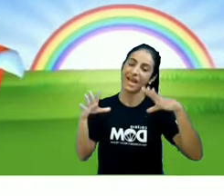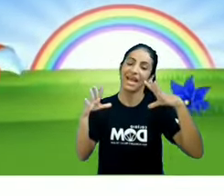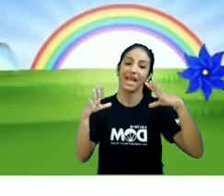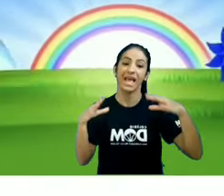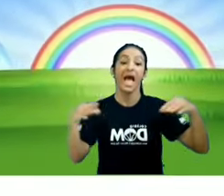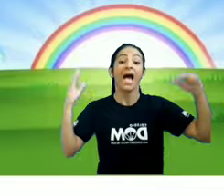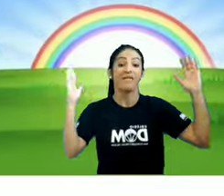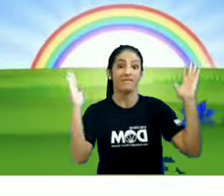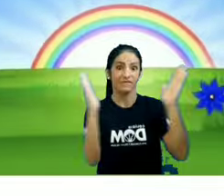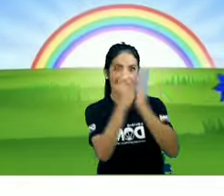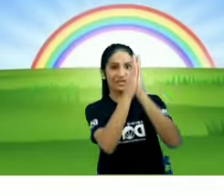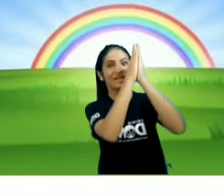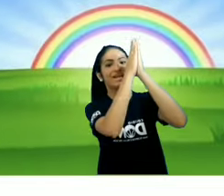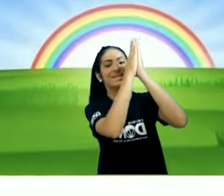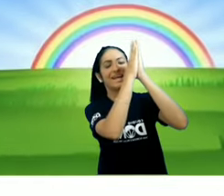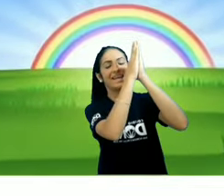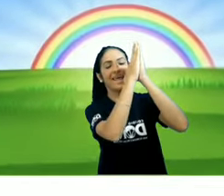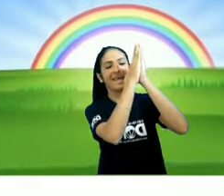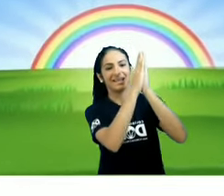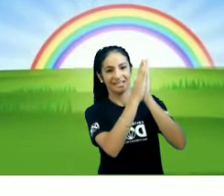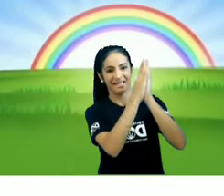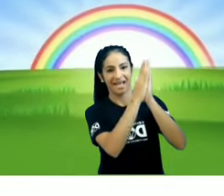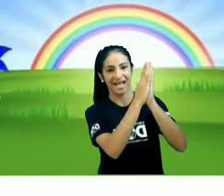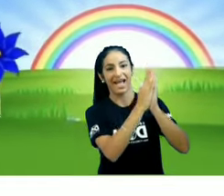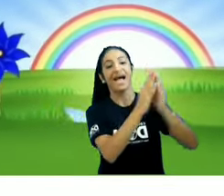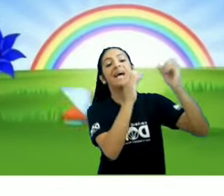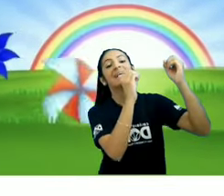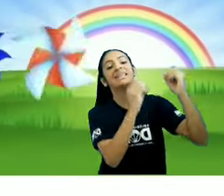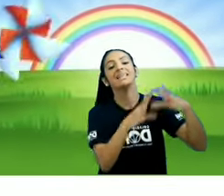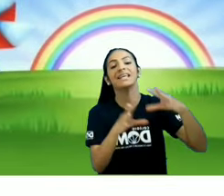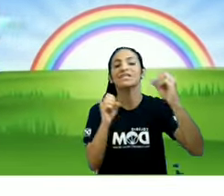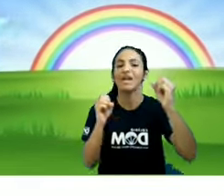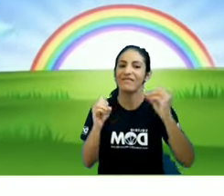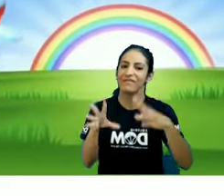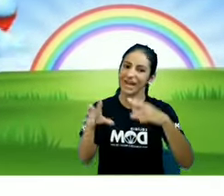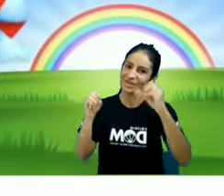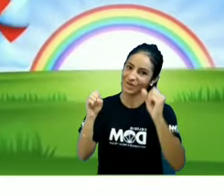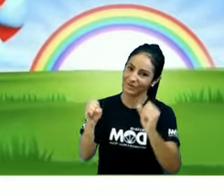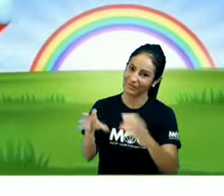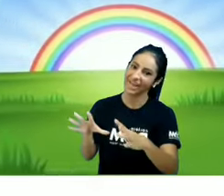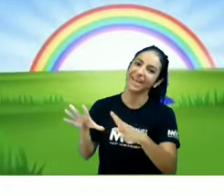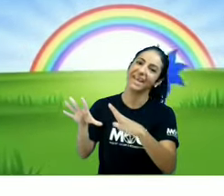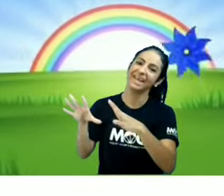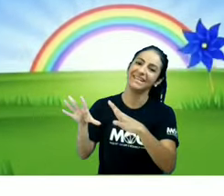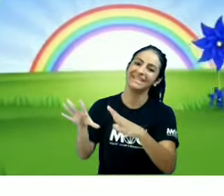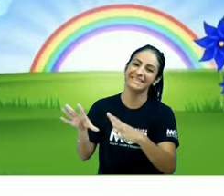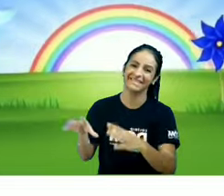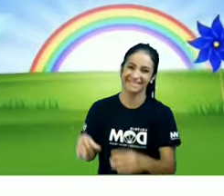Fecha a janelinha Que já vai chover Chuva